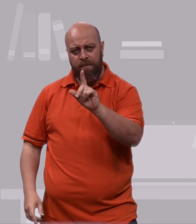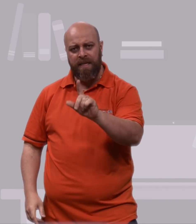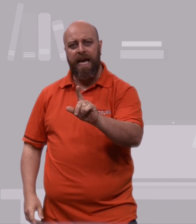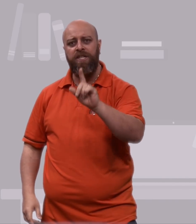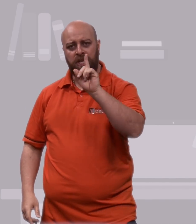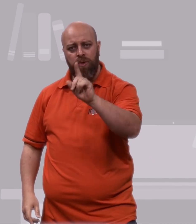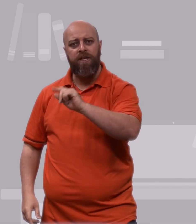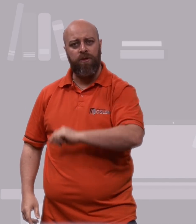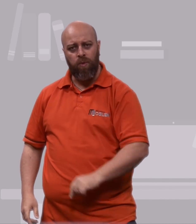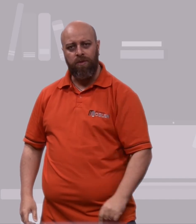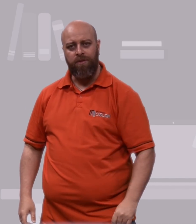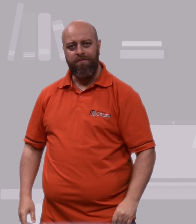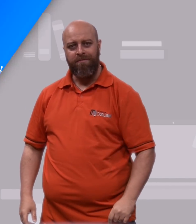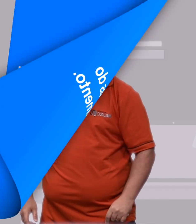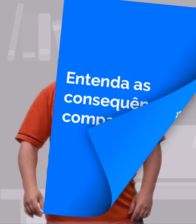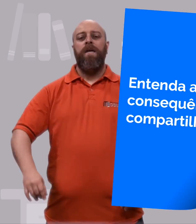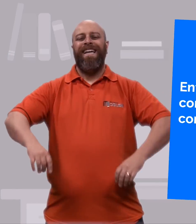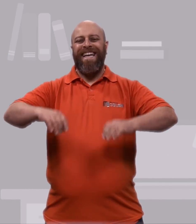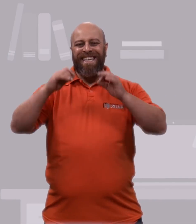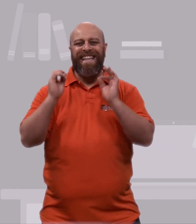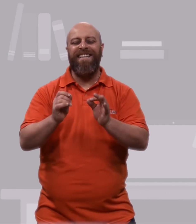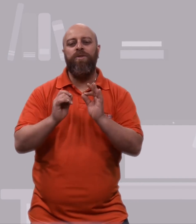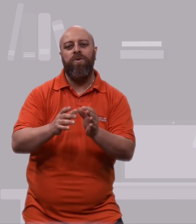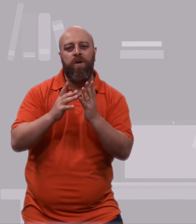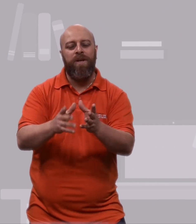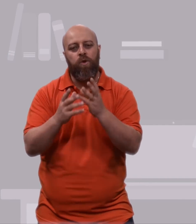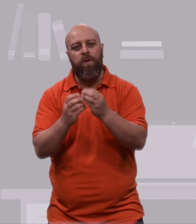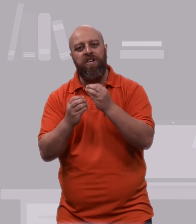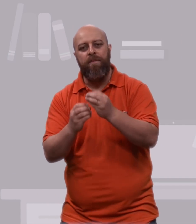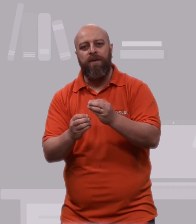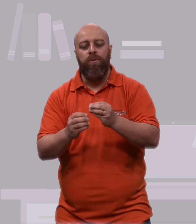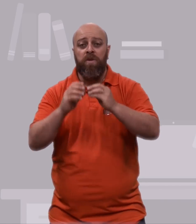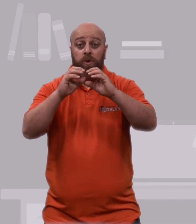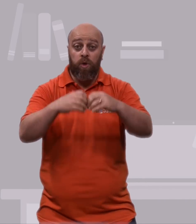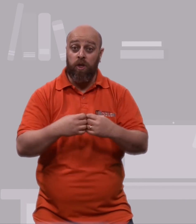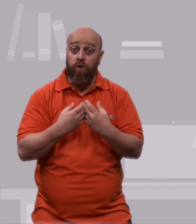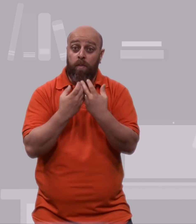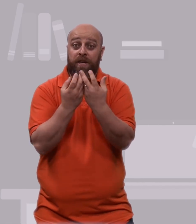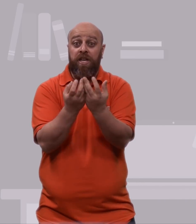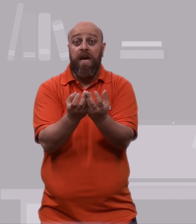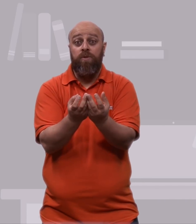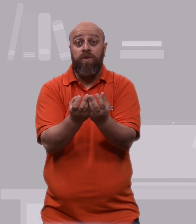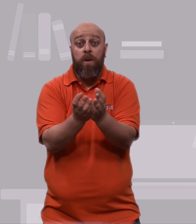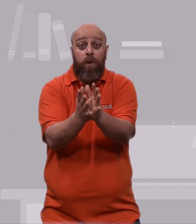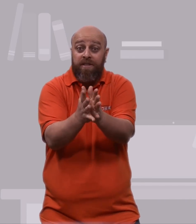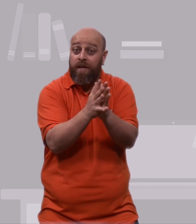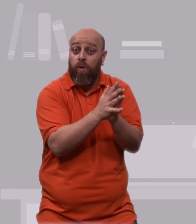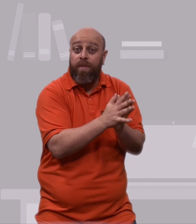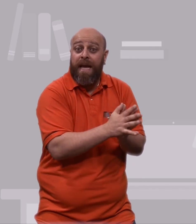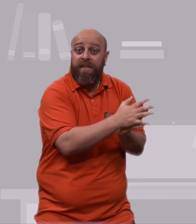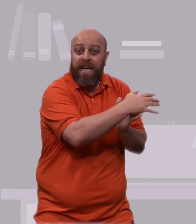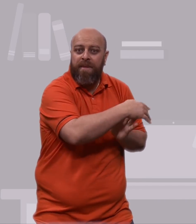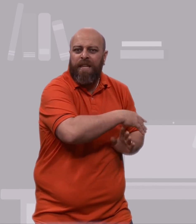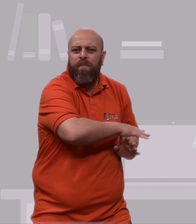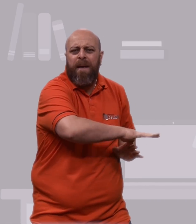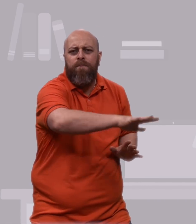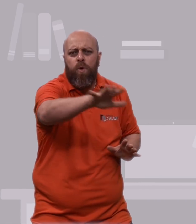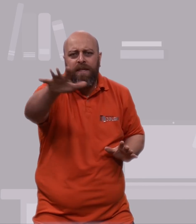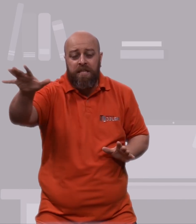liberdade e o direito do outro. Entenda as consequências do compartilhamento. Tudo que nós compartilhamos pode ser copiado e encaminhado para muitas